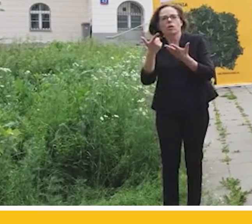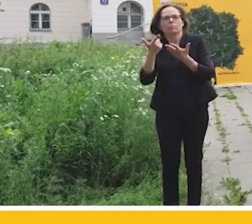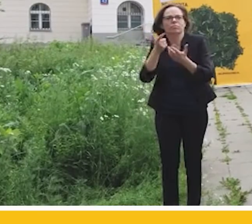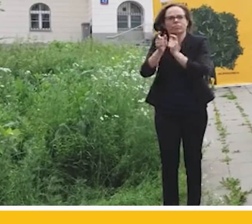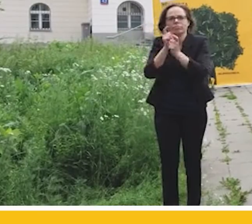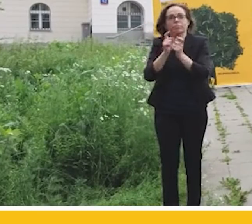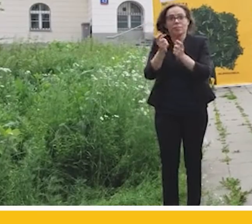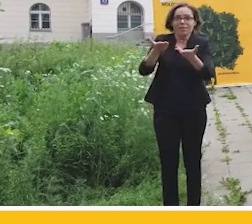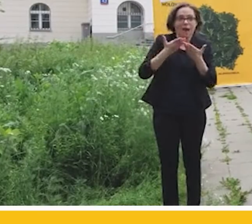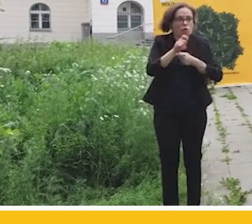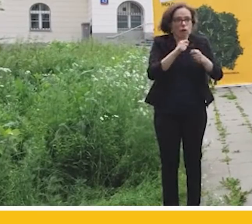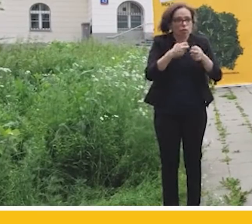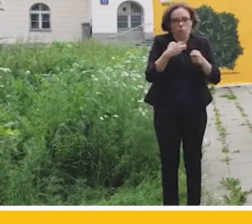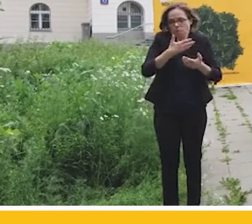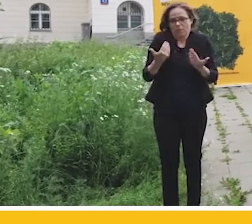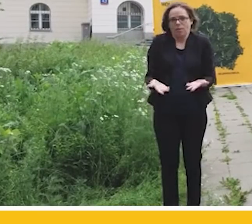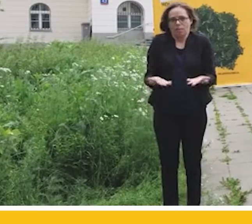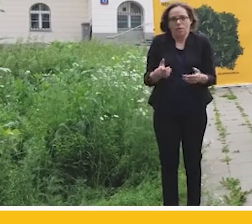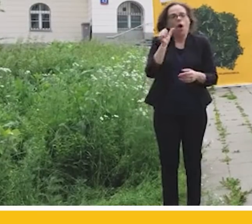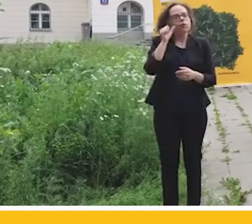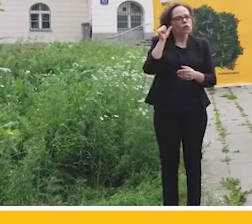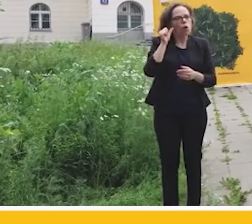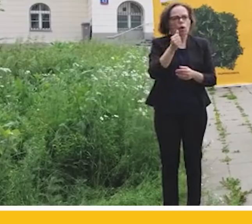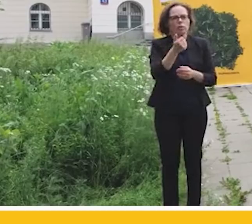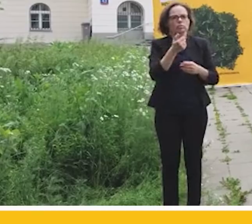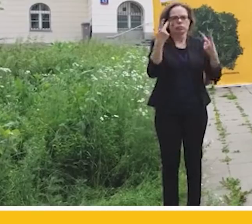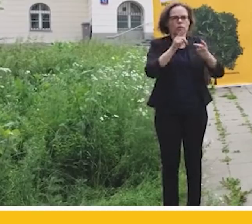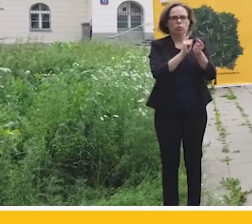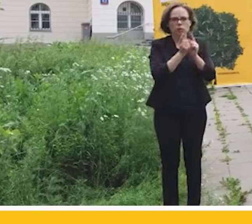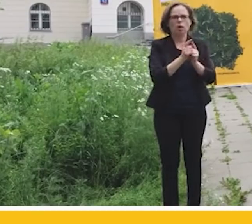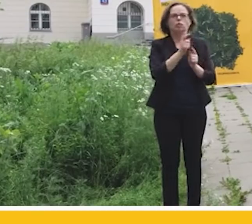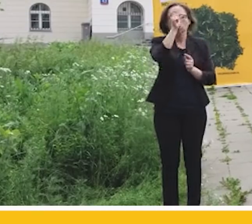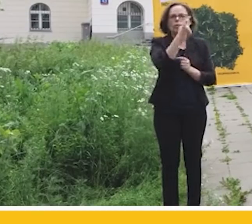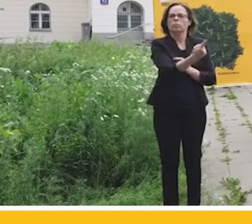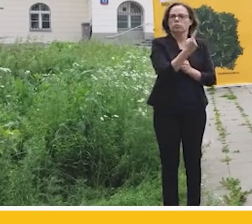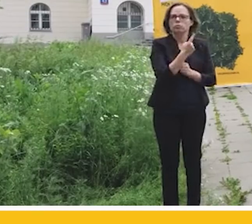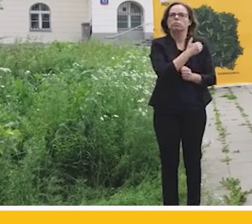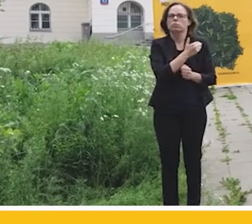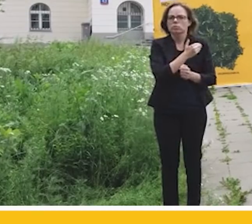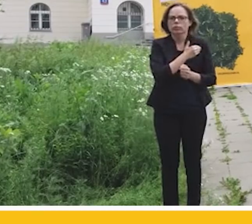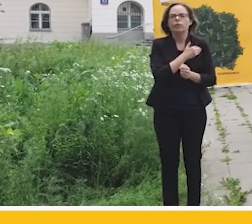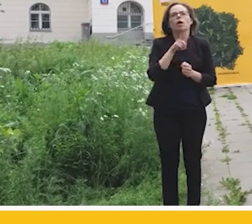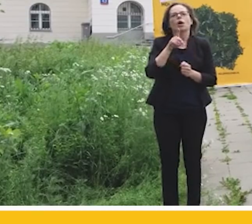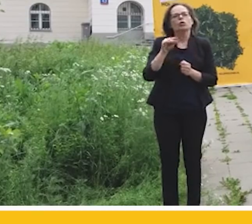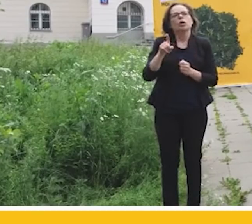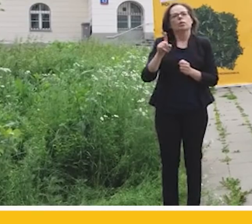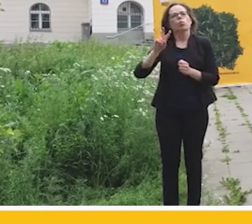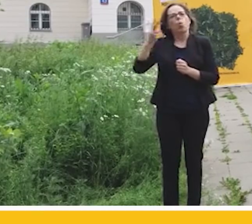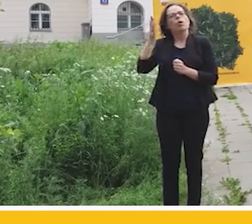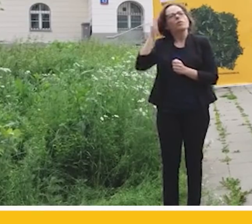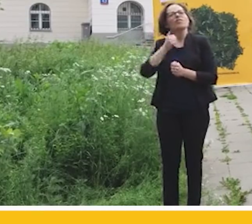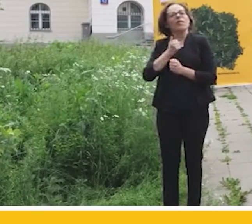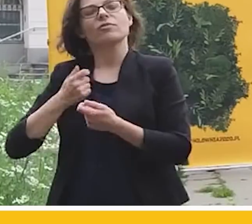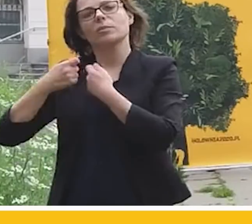Wczoraj na briefingu podszedł do mnie człowiek, który mówi, że właśnie sprzedaje swoje drugie mieszkanie w Warszawie, żeby zapłacić pensję pracownikom, bo nie chce ich zwalniać.